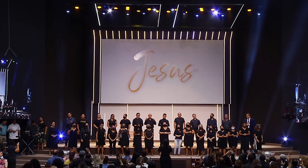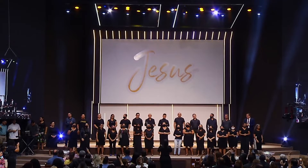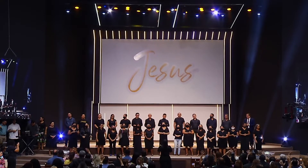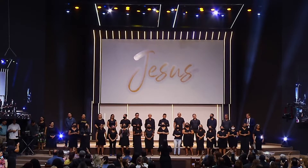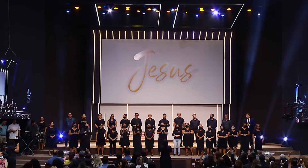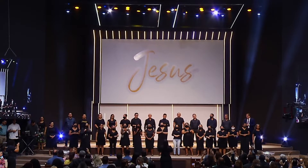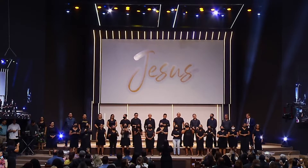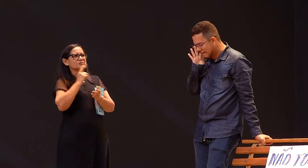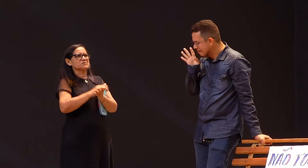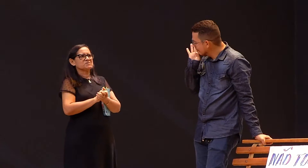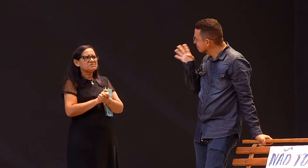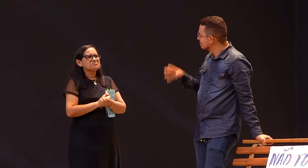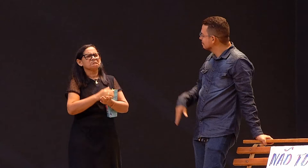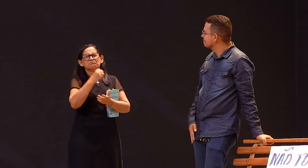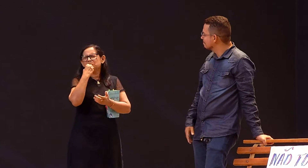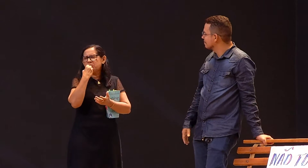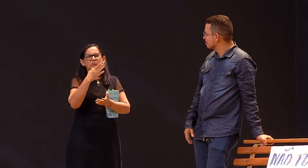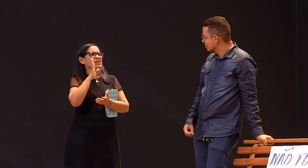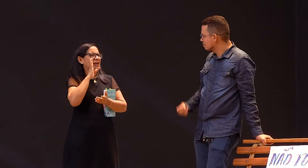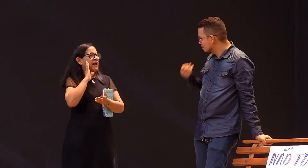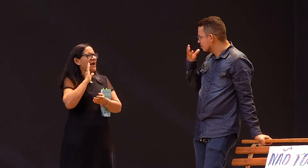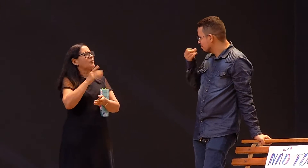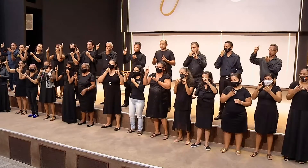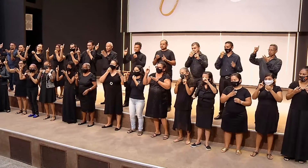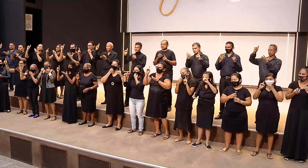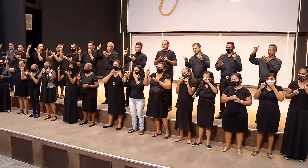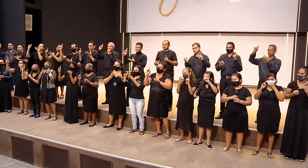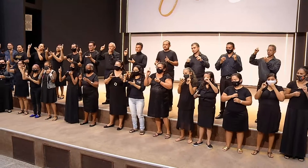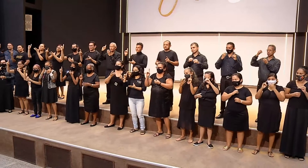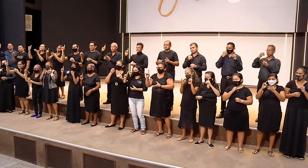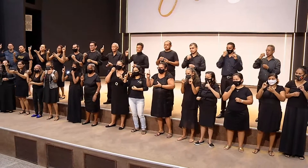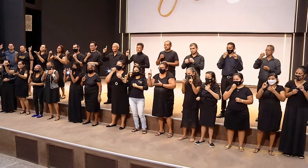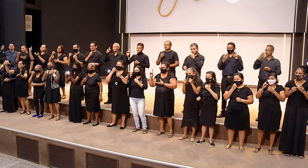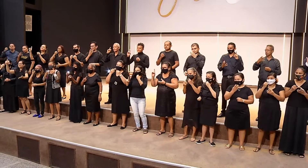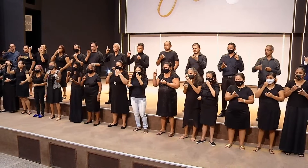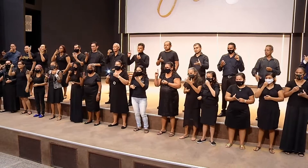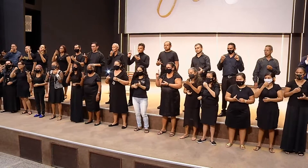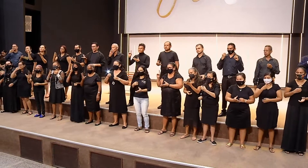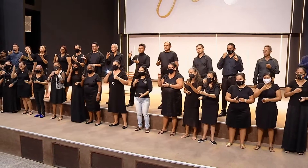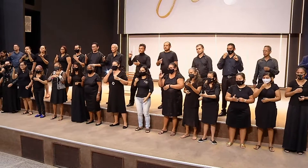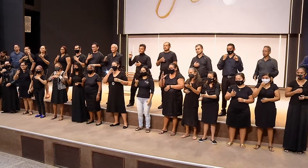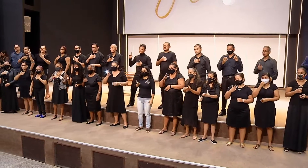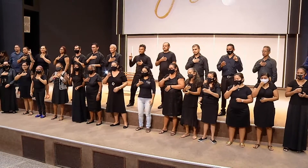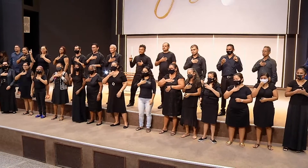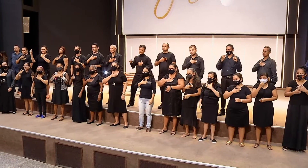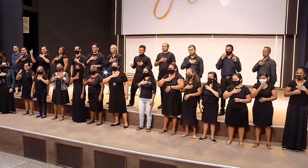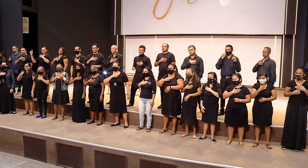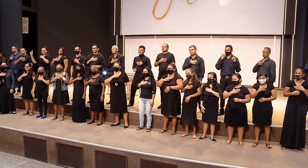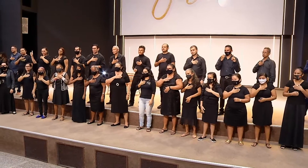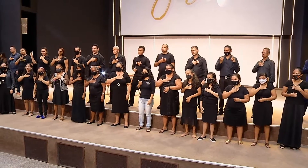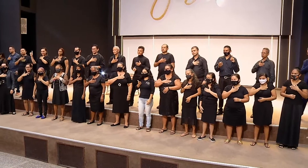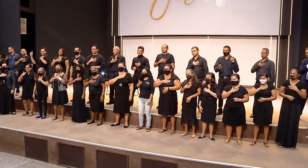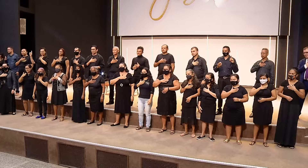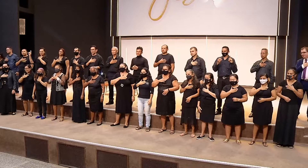uma programação especial. Peças, além de louvores em libras, marcaram o repertório da celebração.